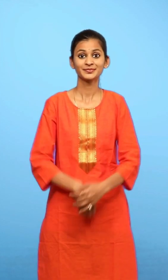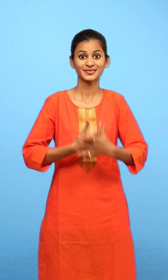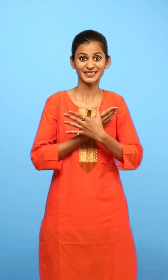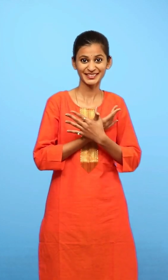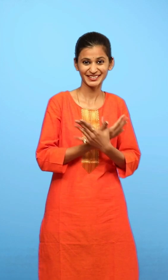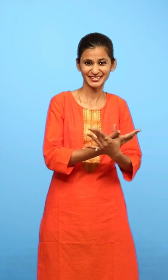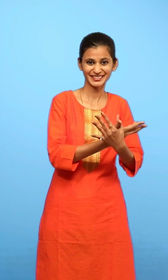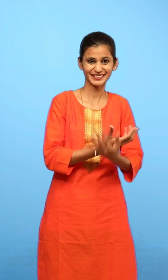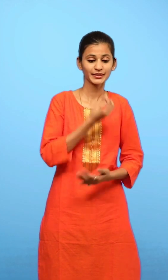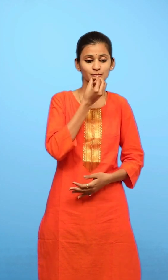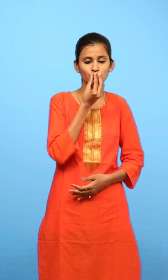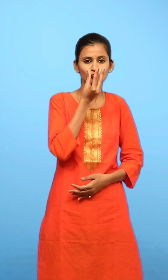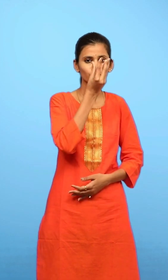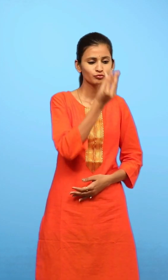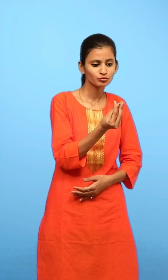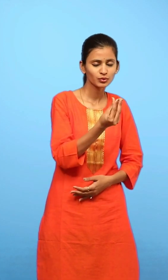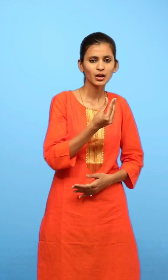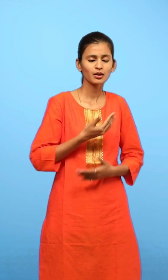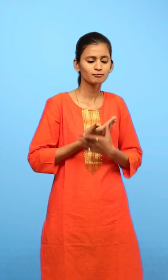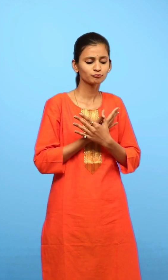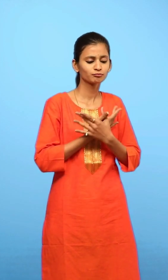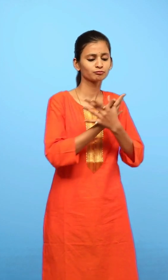तितली कली के पास क्यों गई थी?